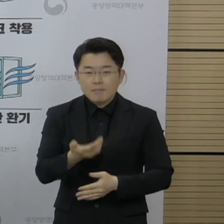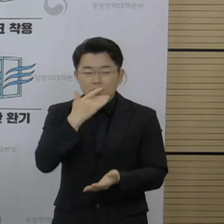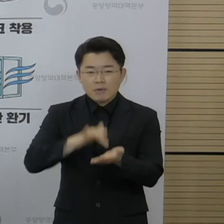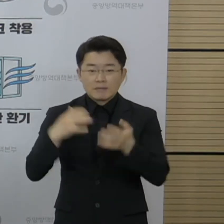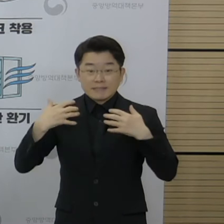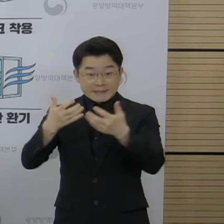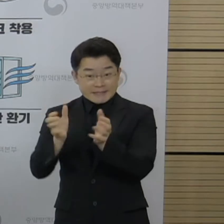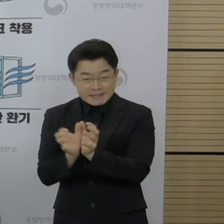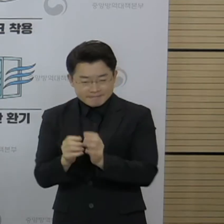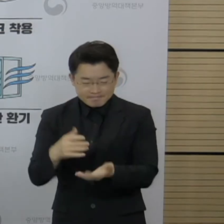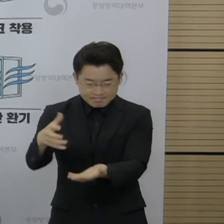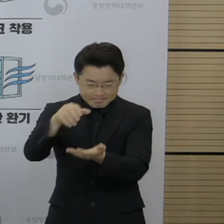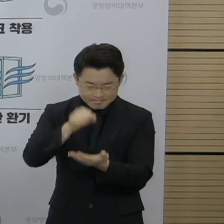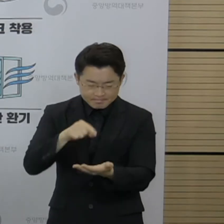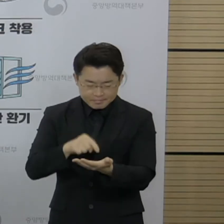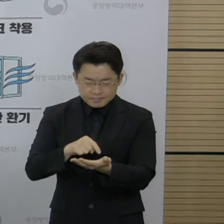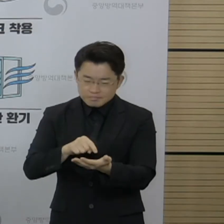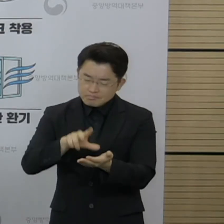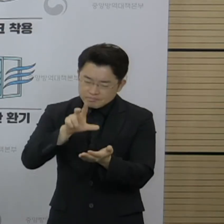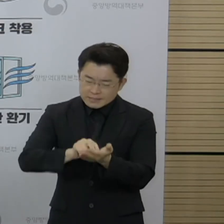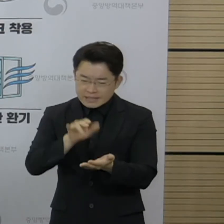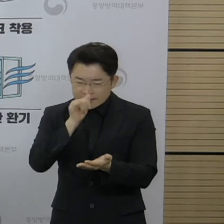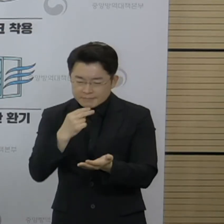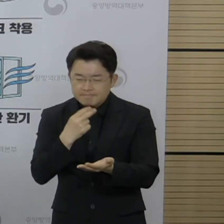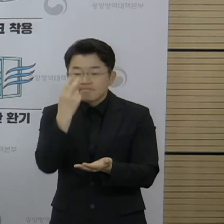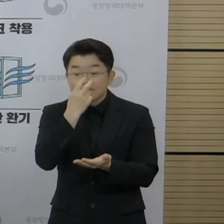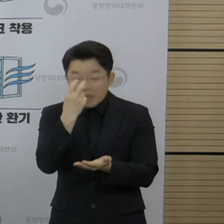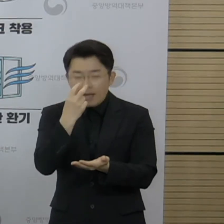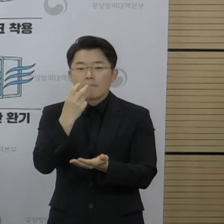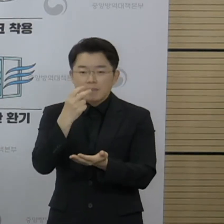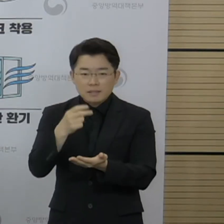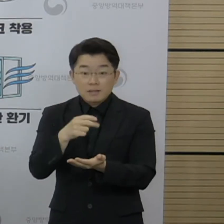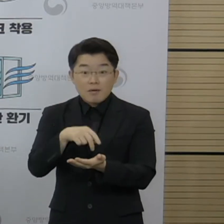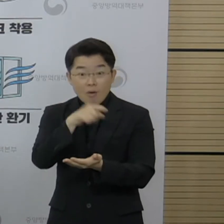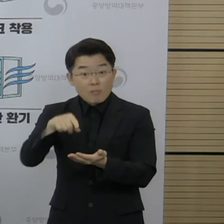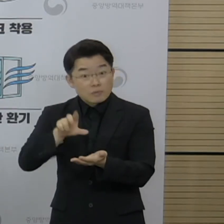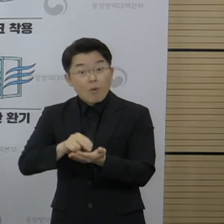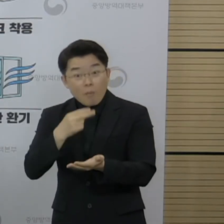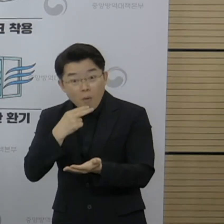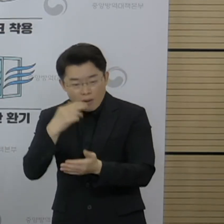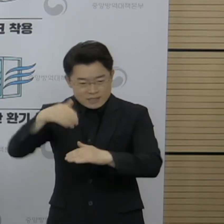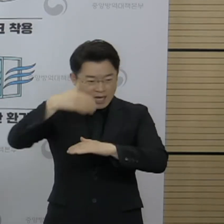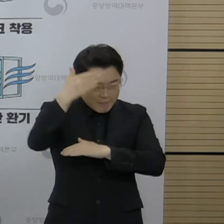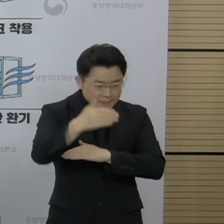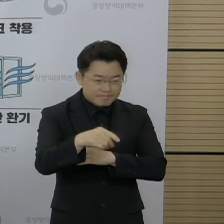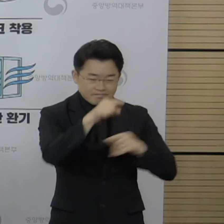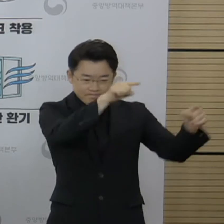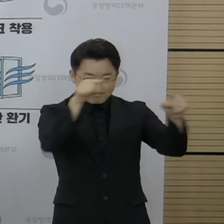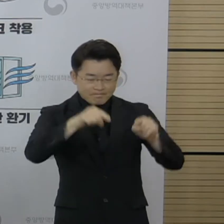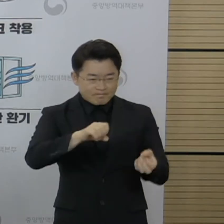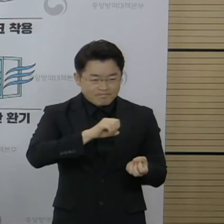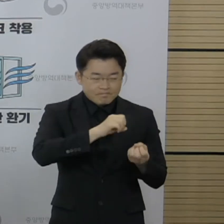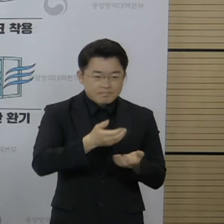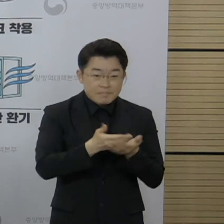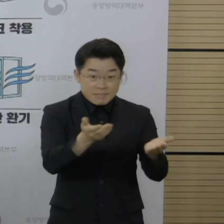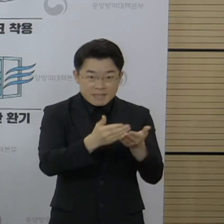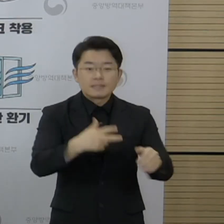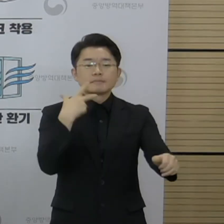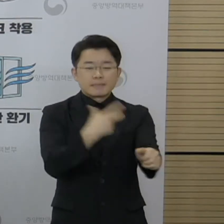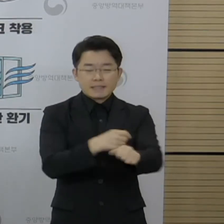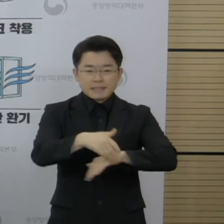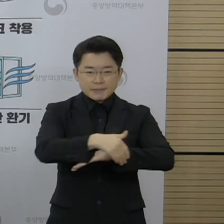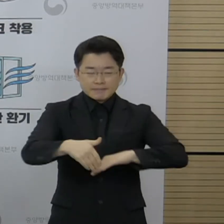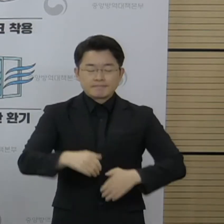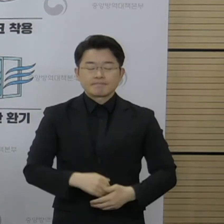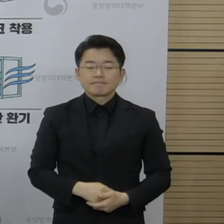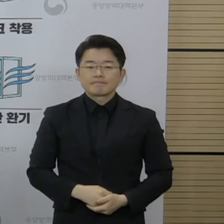품질에 문제가 없는지를 확인하고 접종에 투입할 예정이기 때문에 품질에 문제가 있을 거라고는 판단하고 있지는